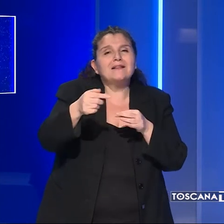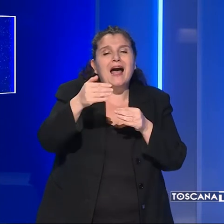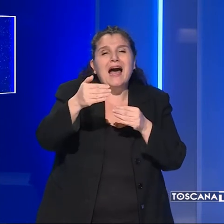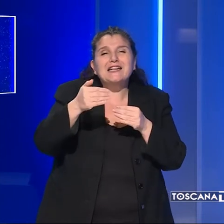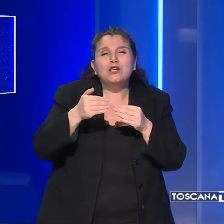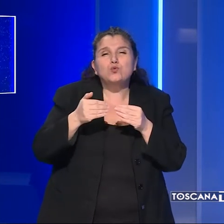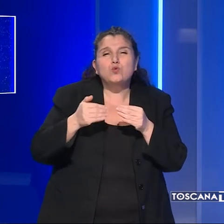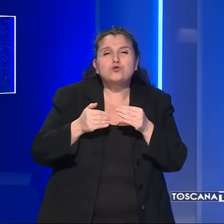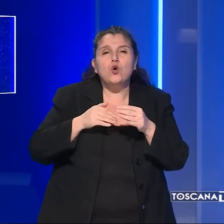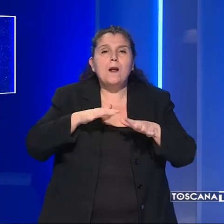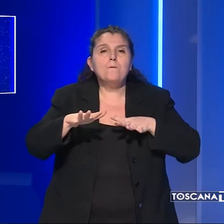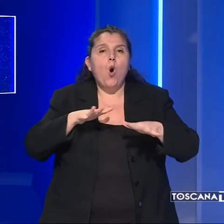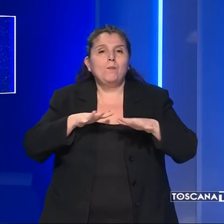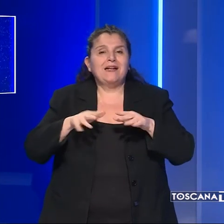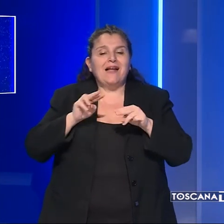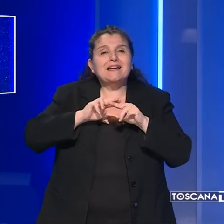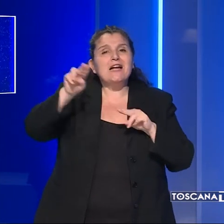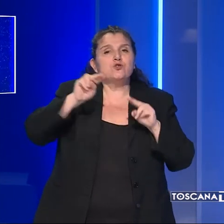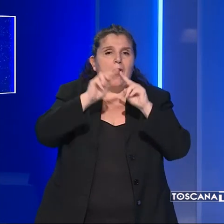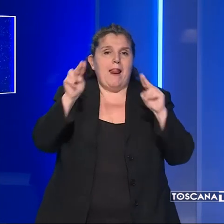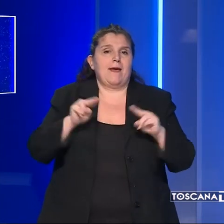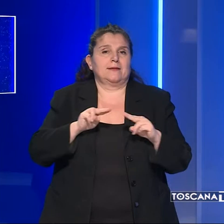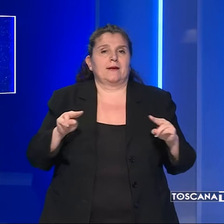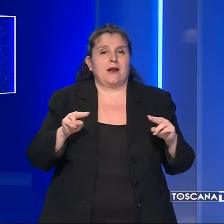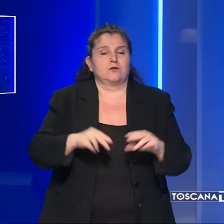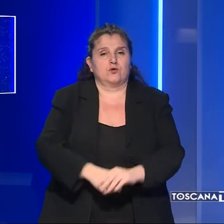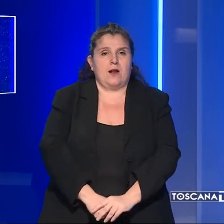mobilità nazionale e internazionale.